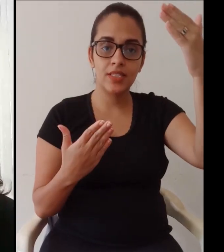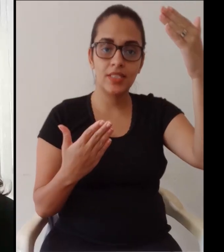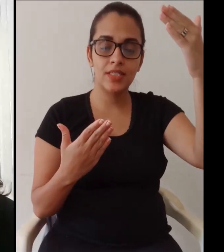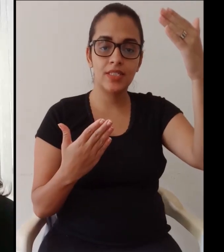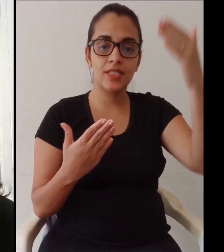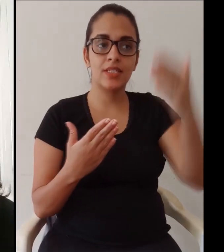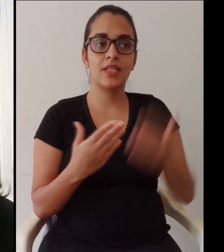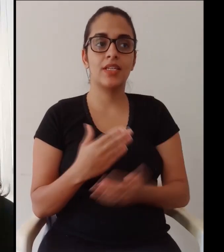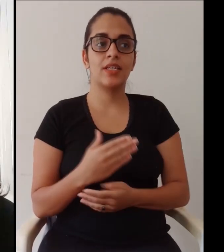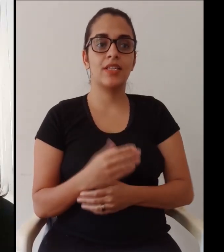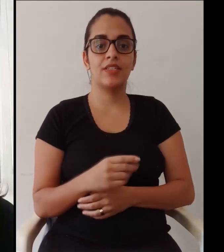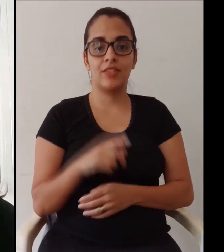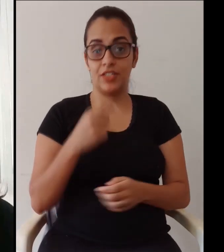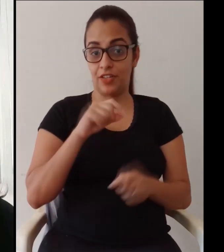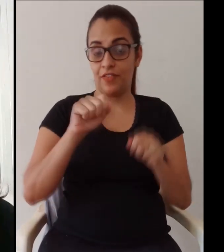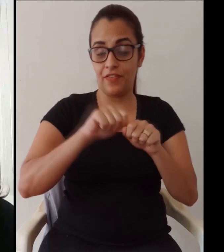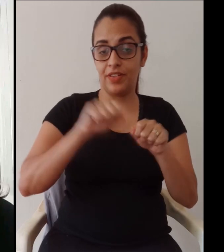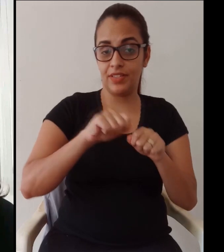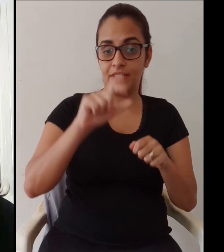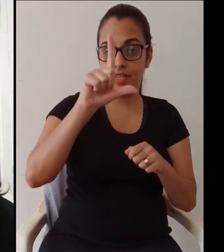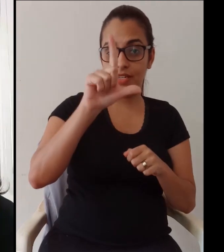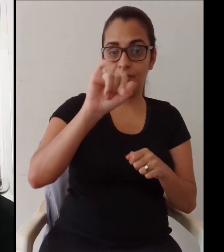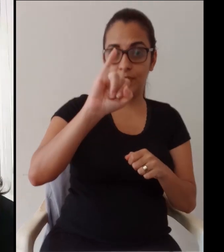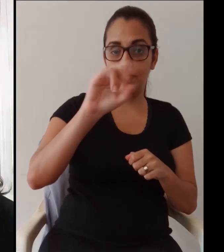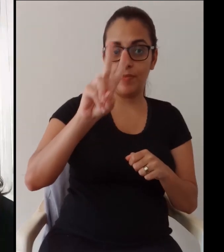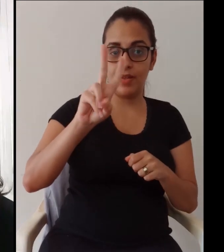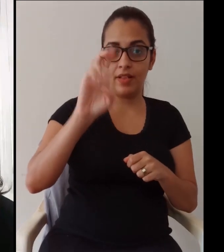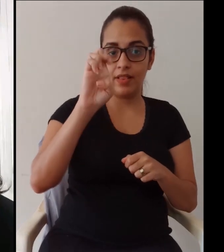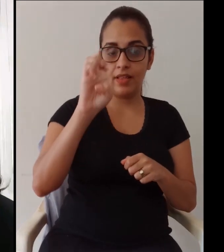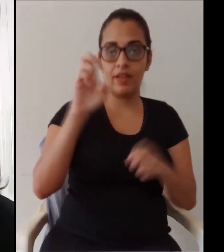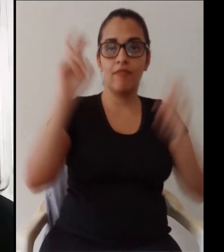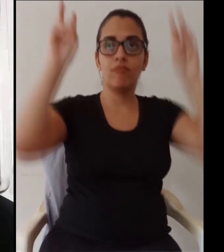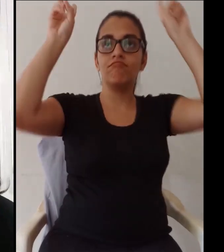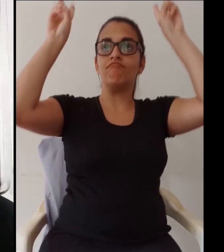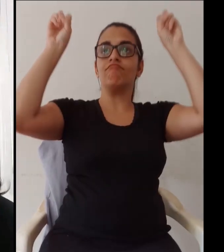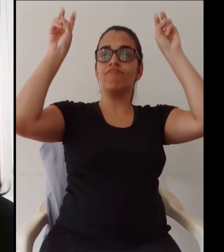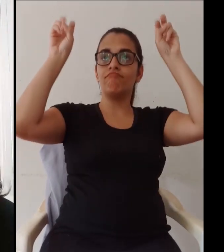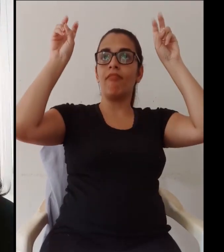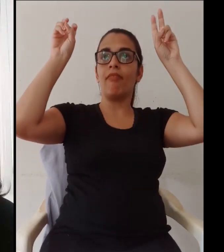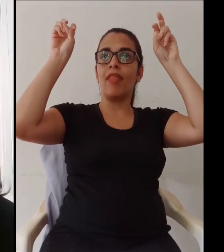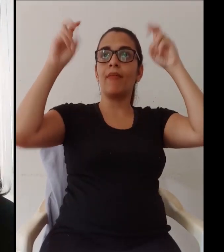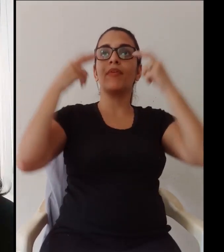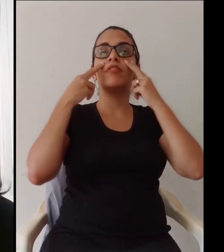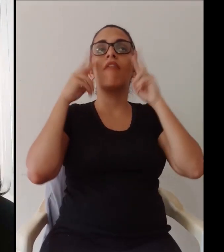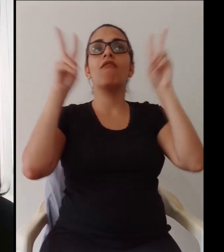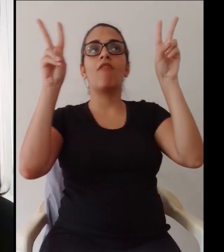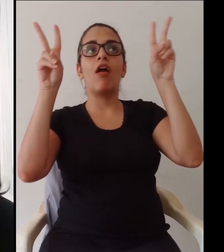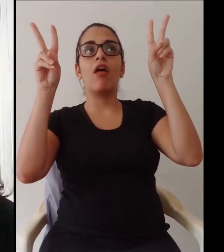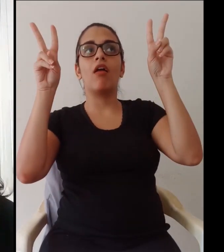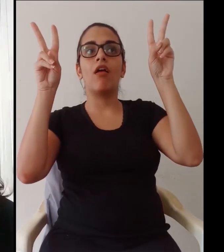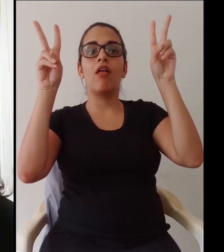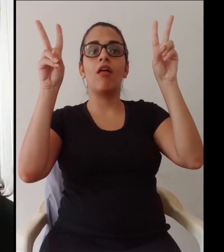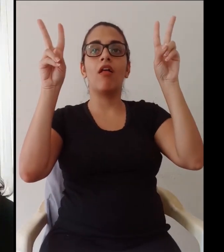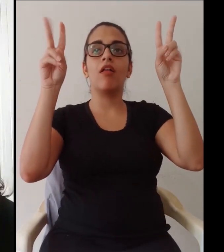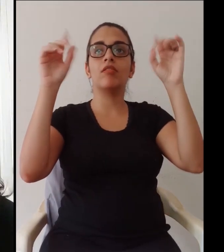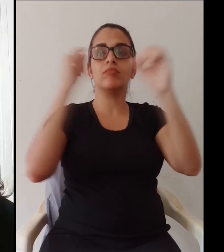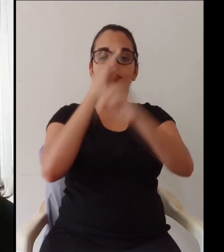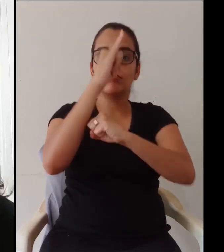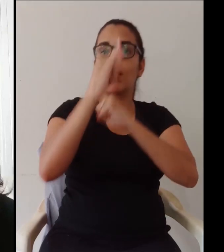agradecendo a gente